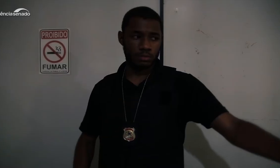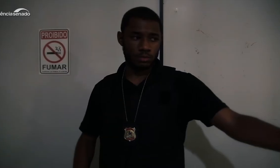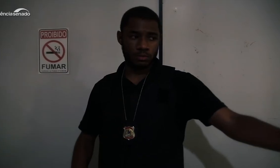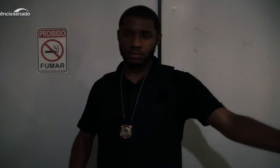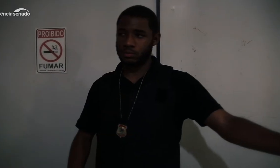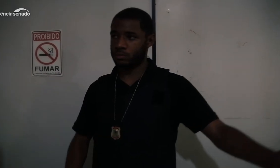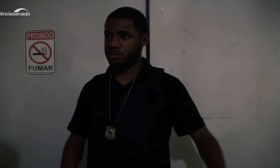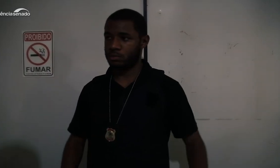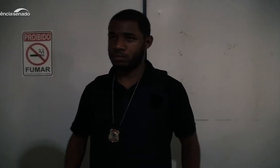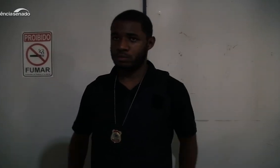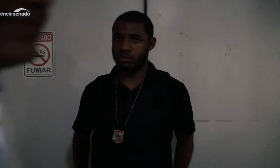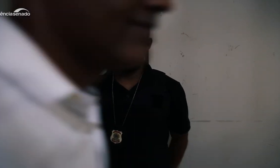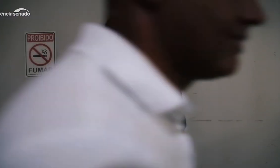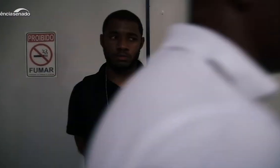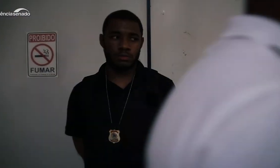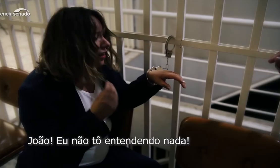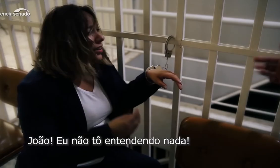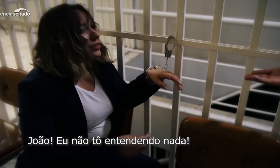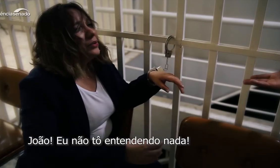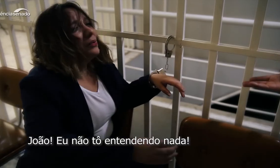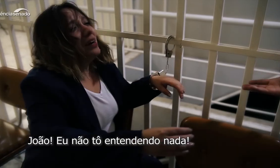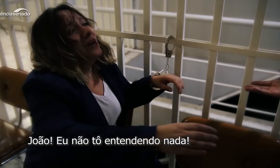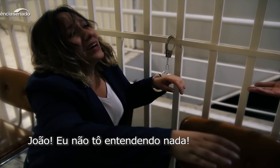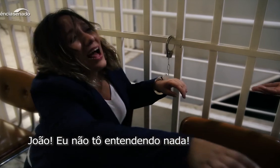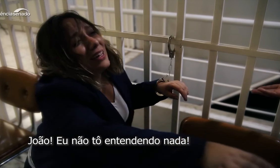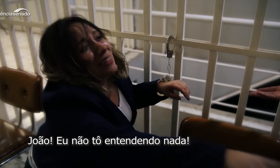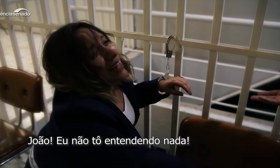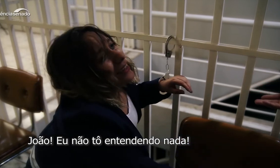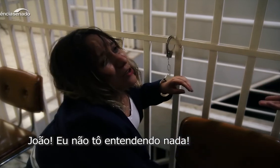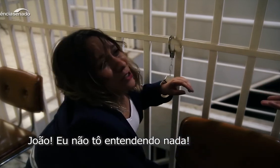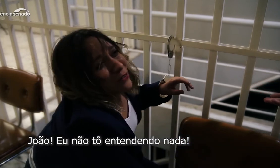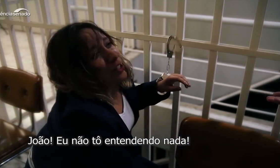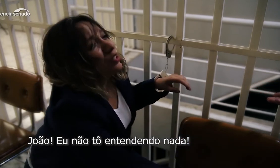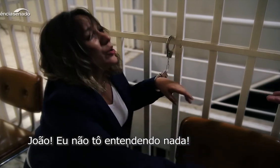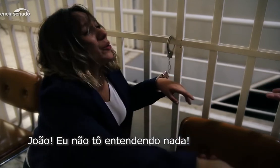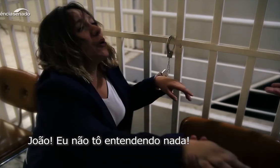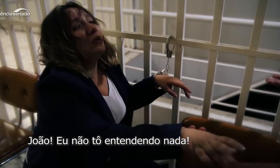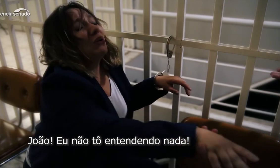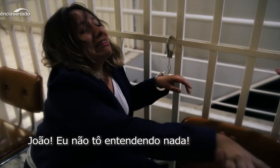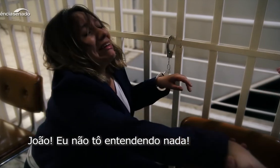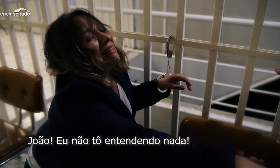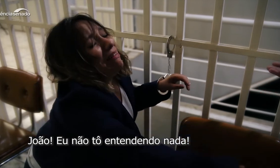Eu João, não tenho dizendo nada, nada.